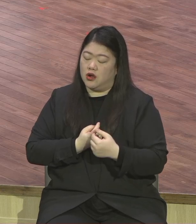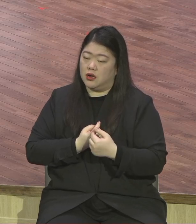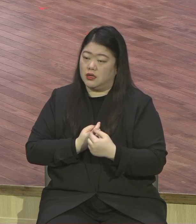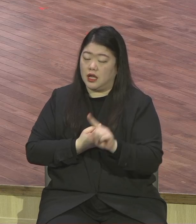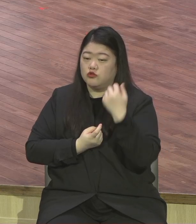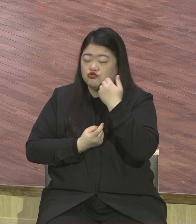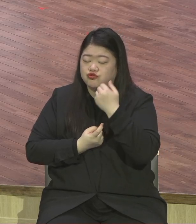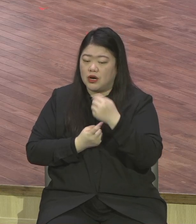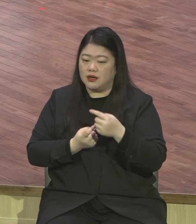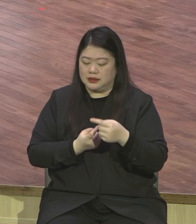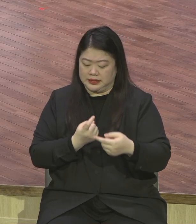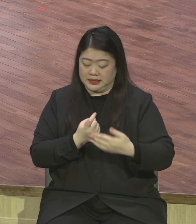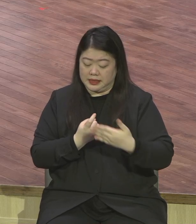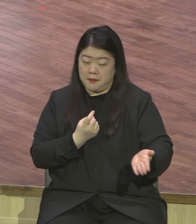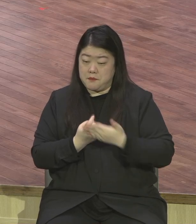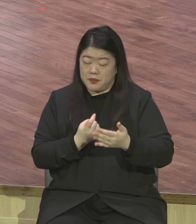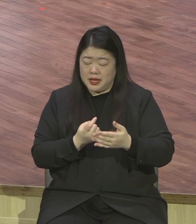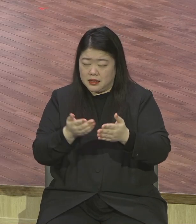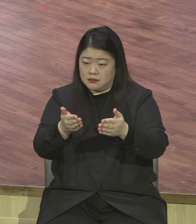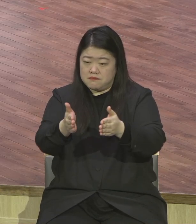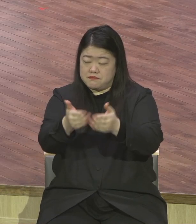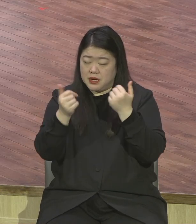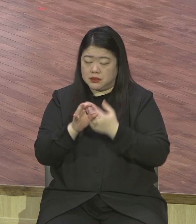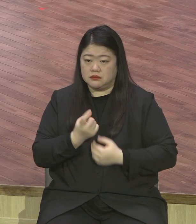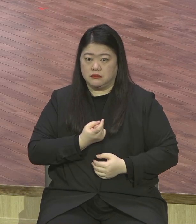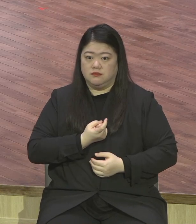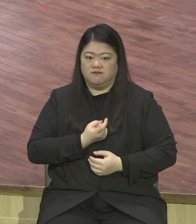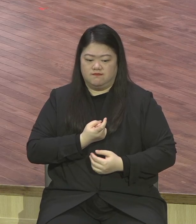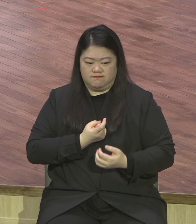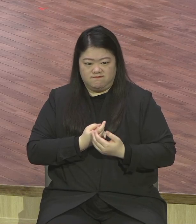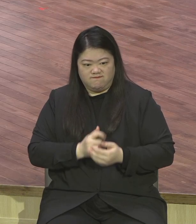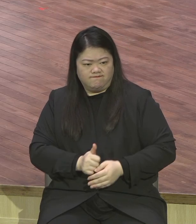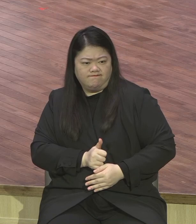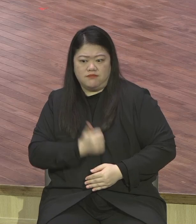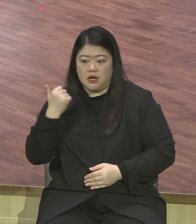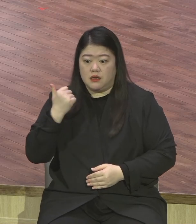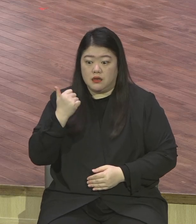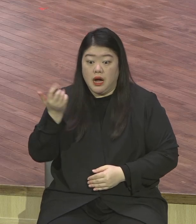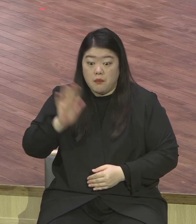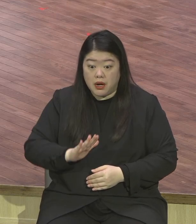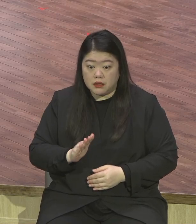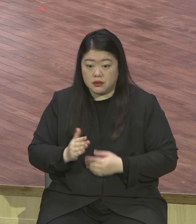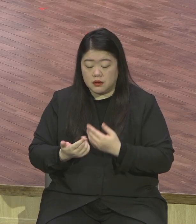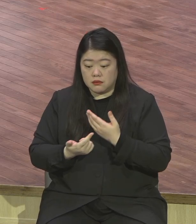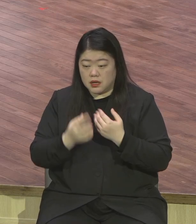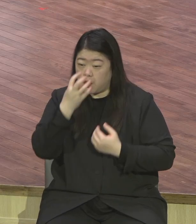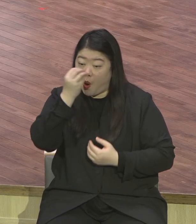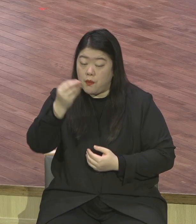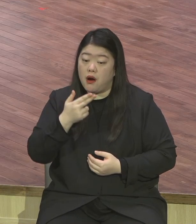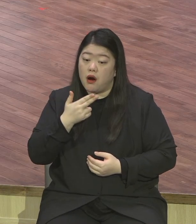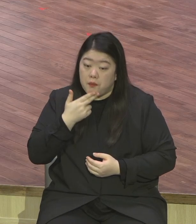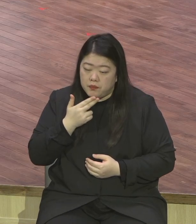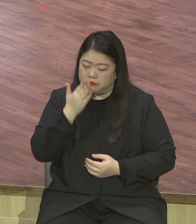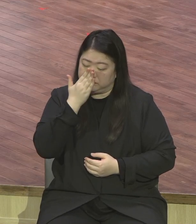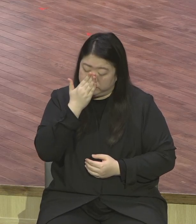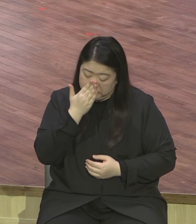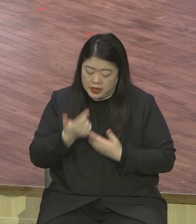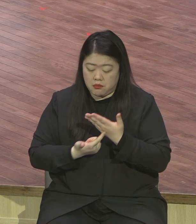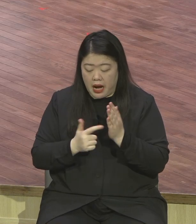내가 주인이 되면요 결코 하나님의 말씀이 귀에 들어오질 않습니다 설교가